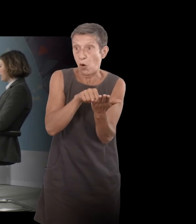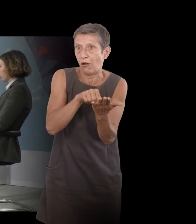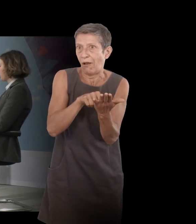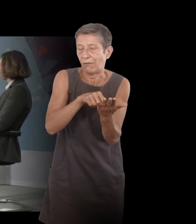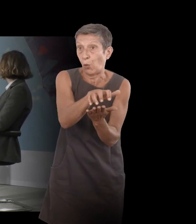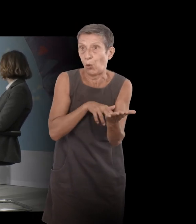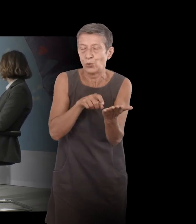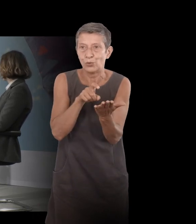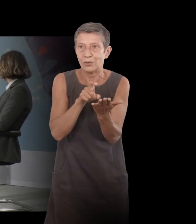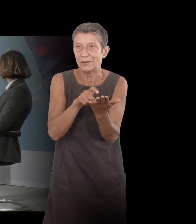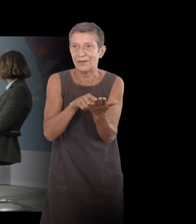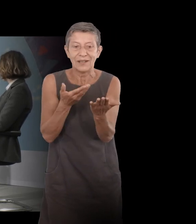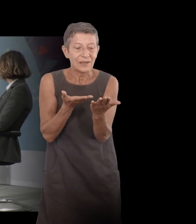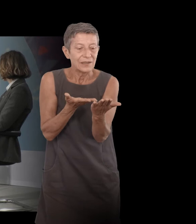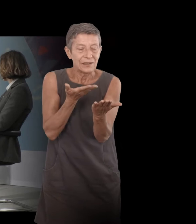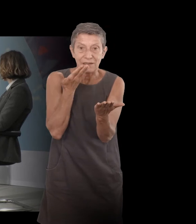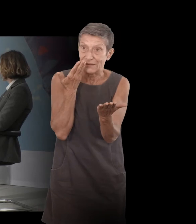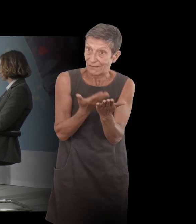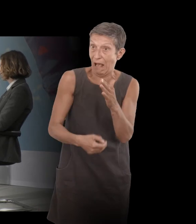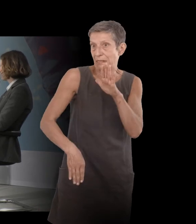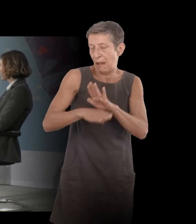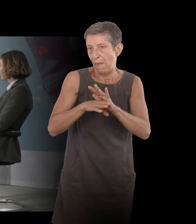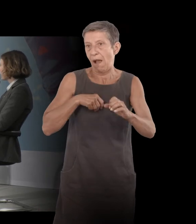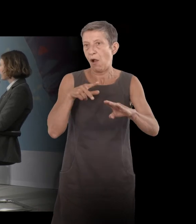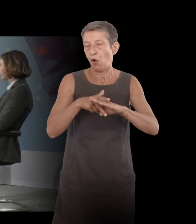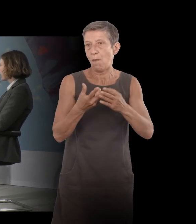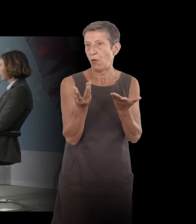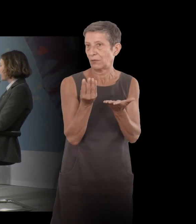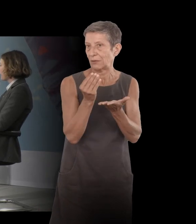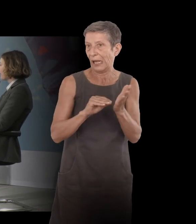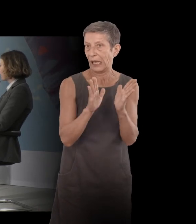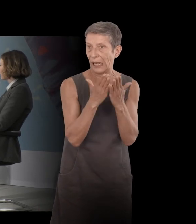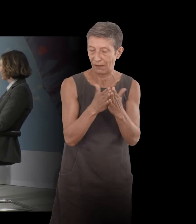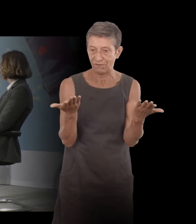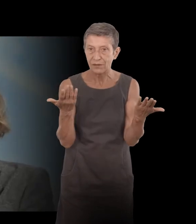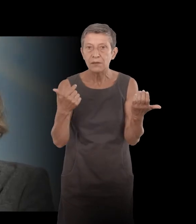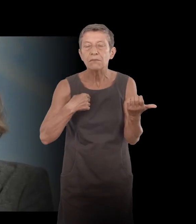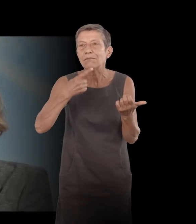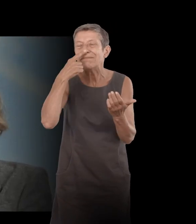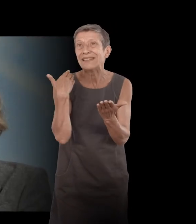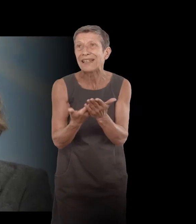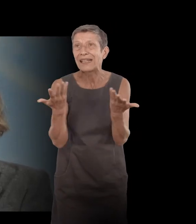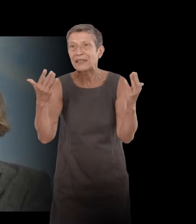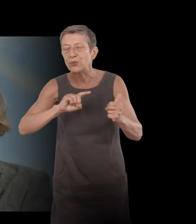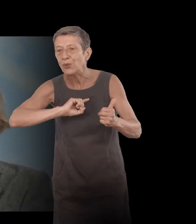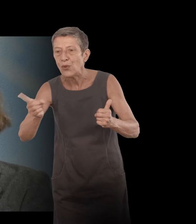Je suis partie de là. Enfin, j'ai commencé à travailler là-dessus. Et je me suis dit, je pense que je ne pas faire que ça. Mais c'est un peu au cœur de ma démarche.